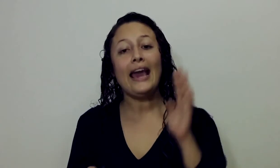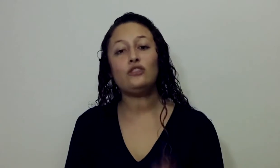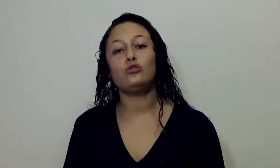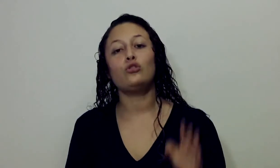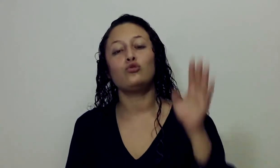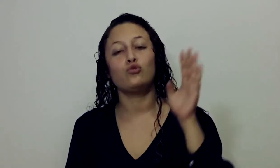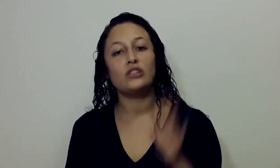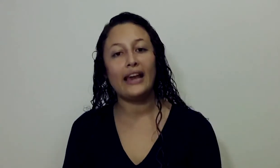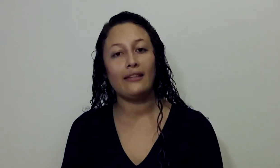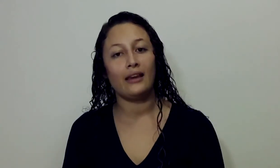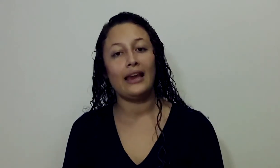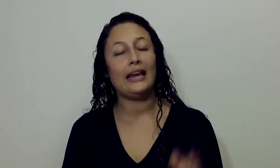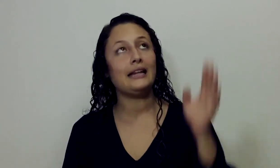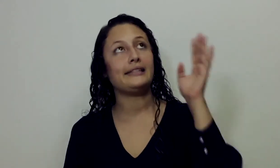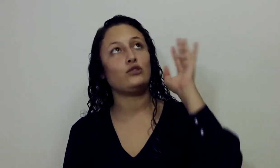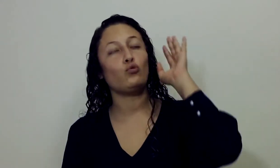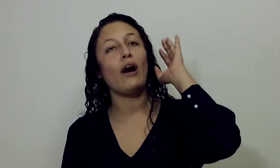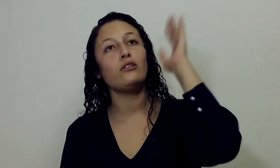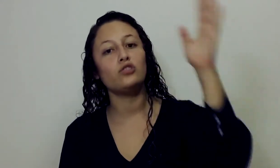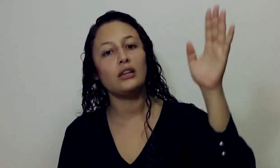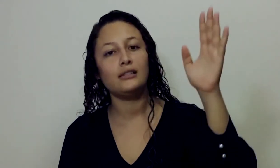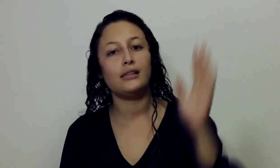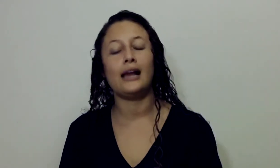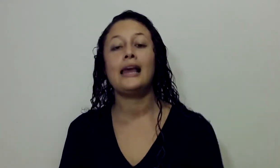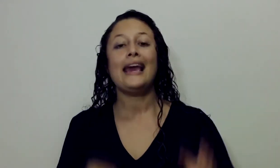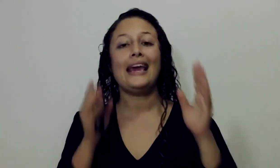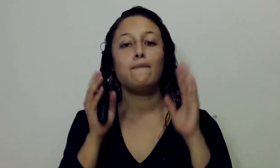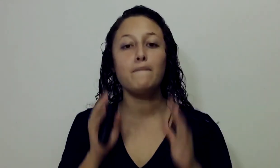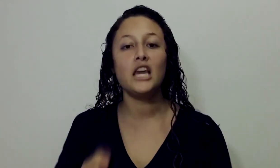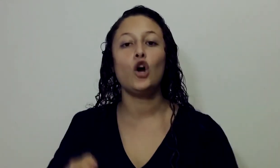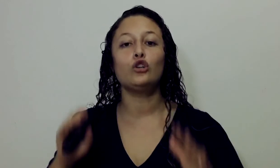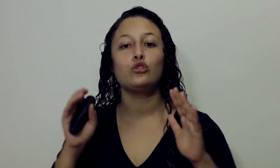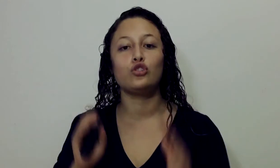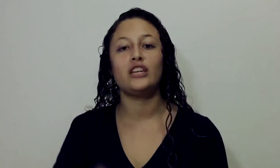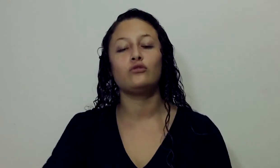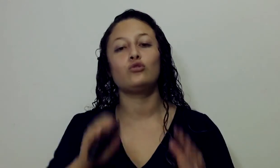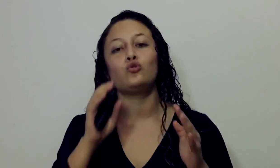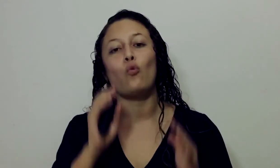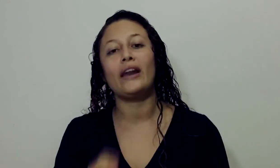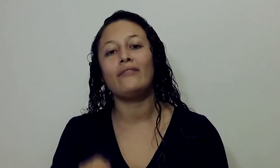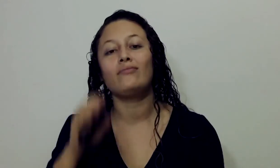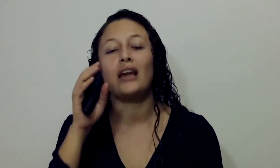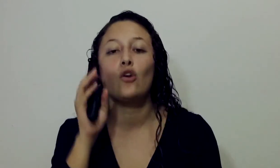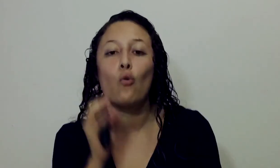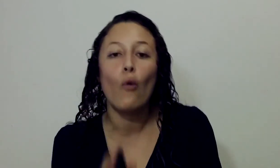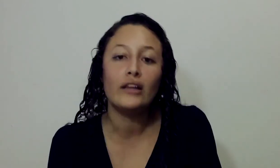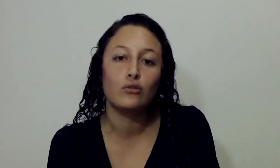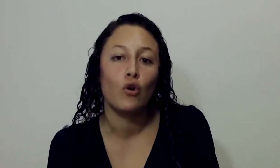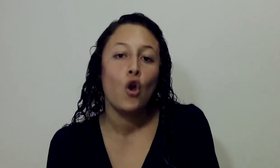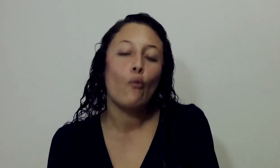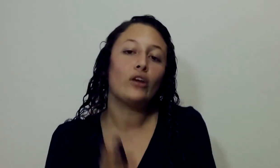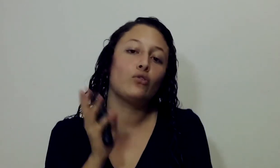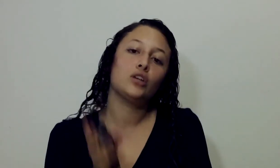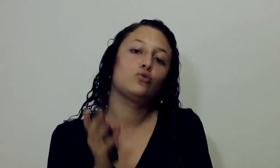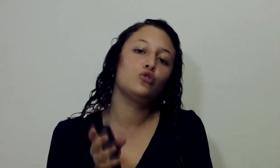Esto Sucede En el santuario Celestial En Mil Ochocientos Cuarenta cuatro